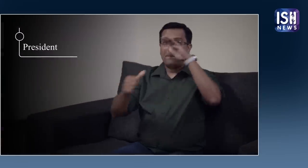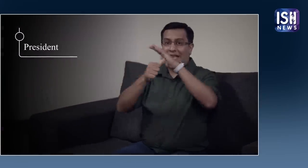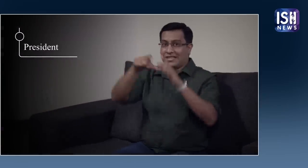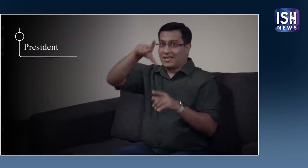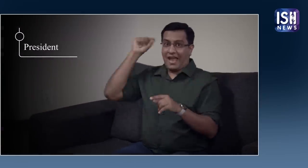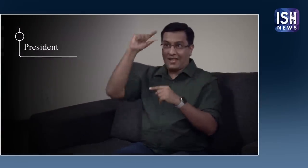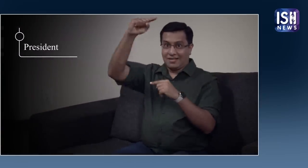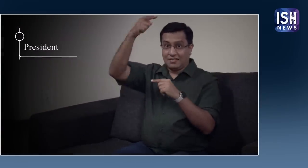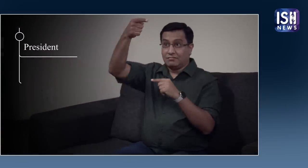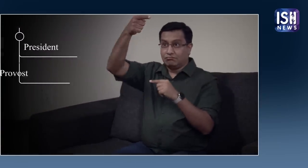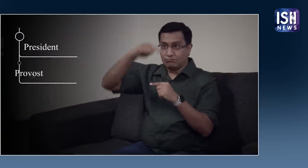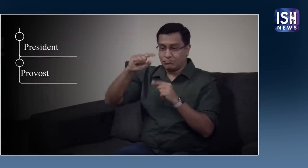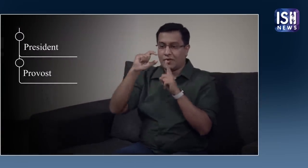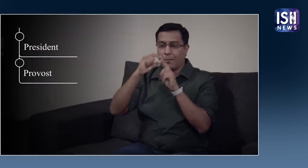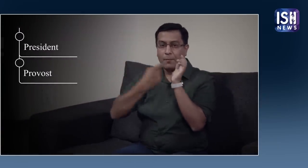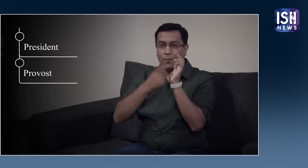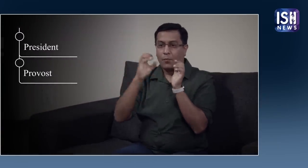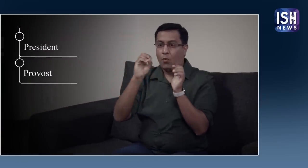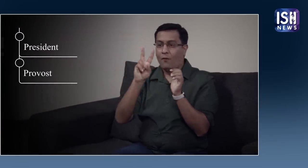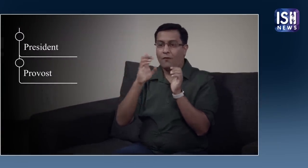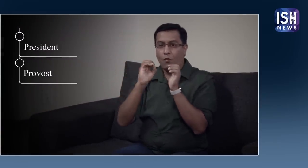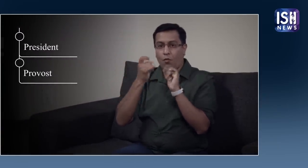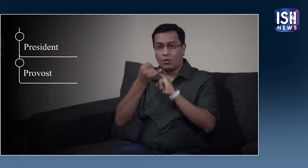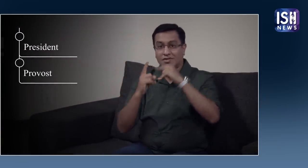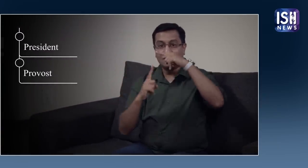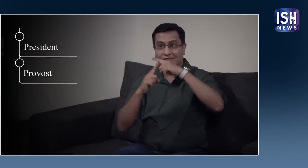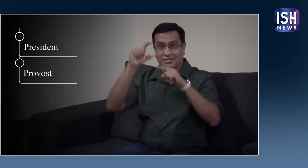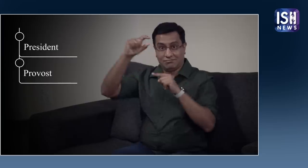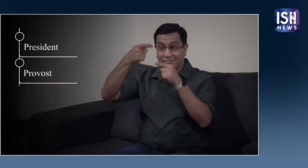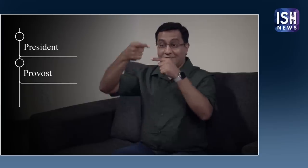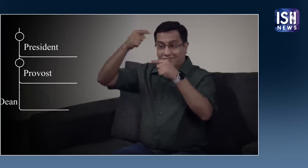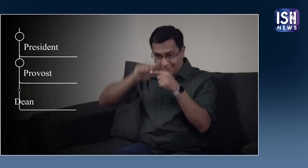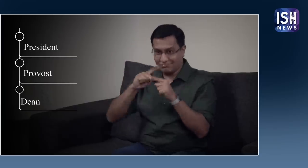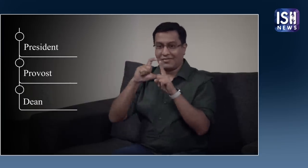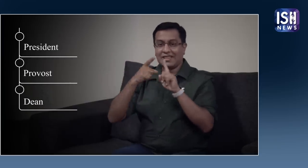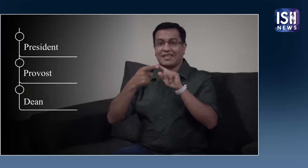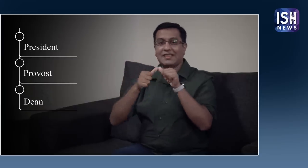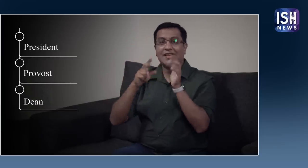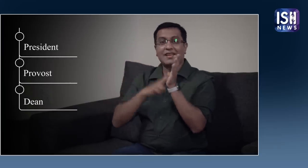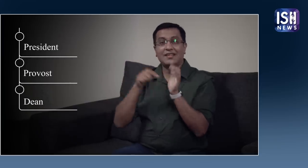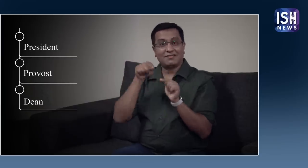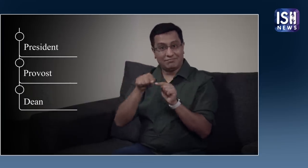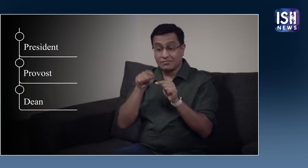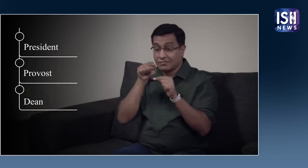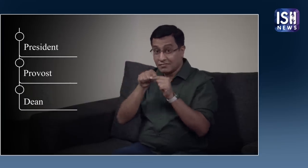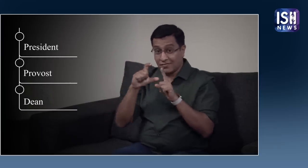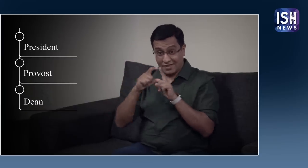अत्यक्षका होता है, जिसके नीचे प्रोवोस्ट होता है और उसके बाद दीन होता है। दीन